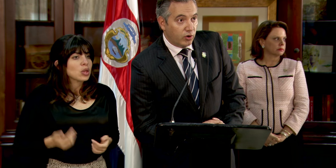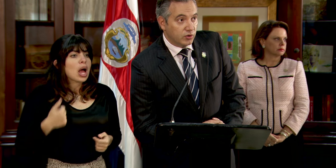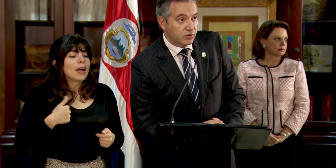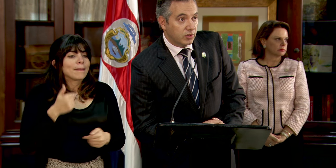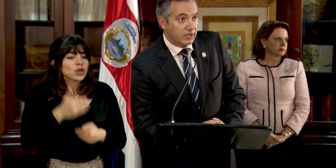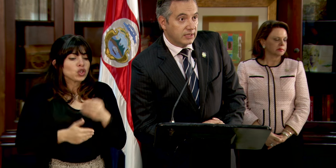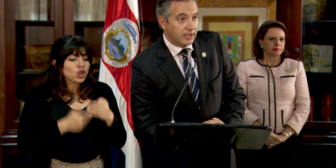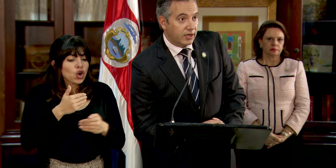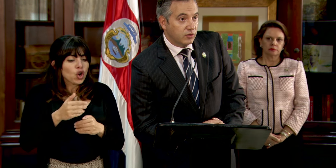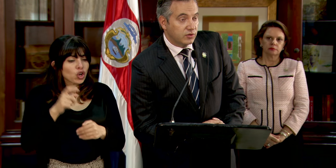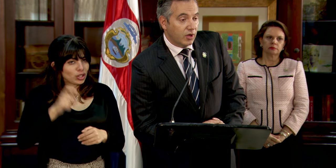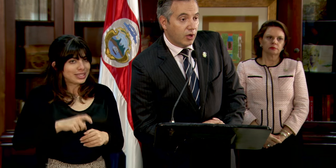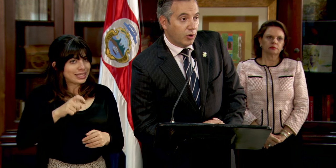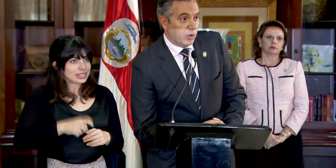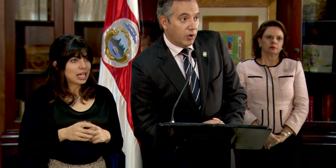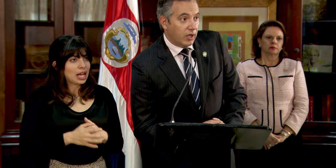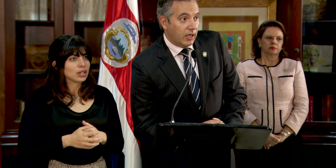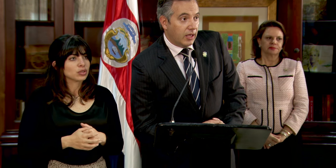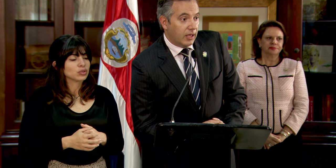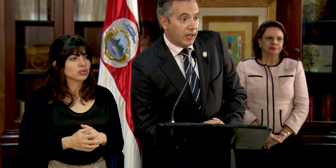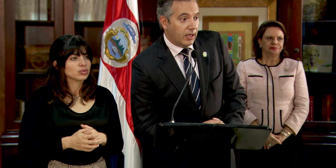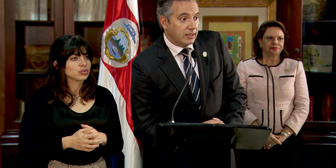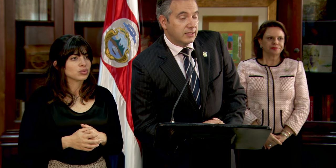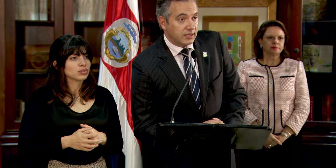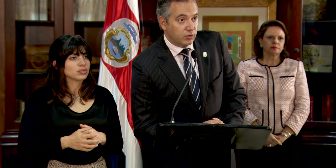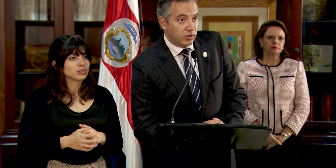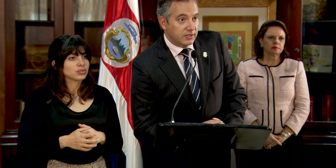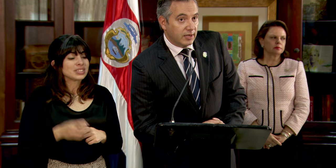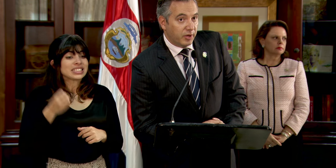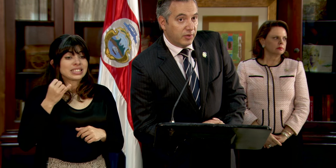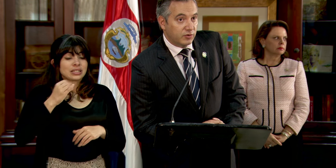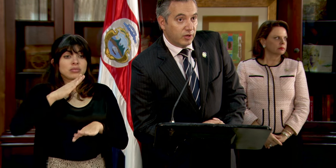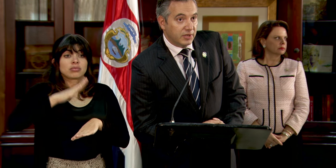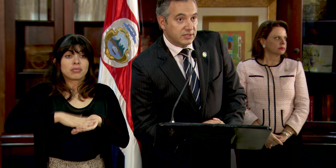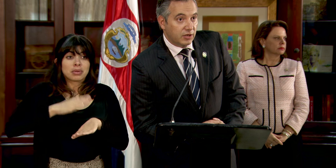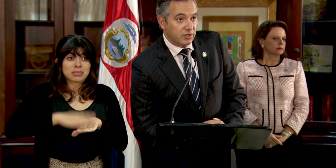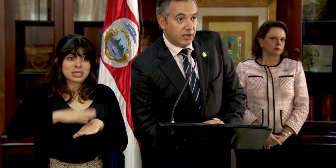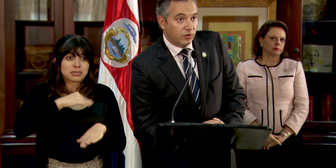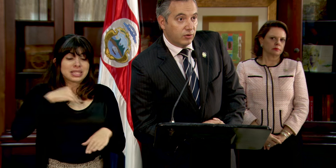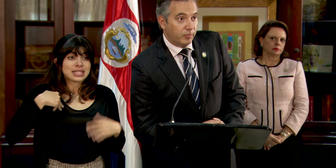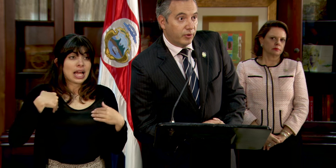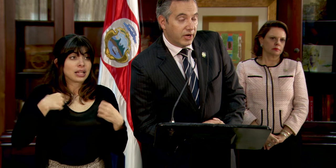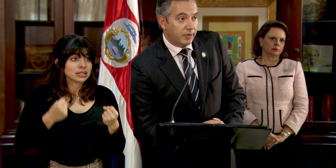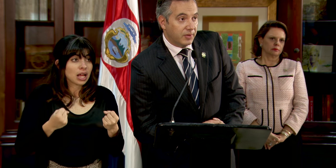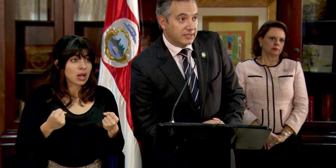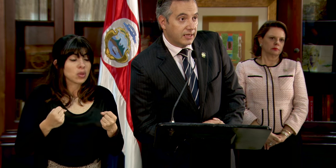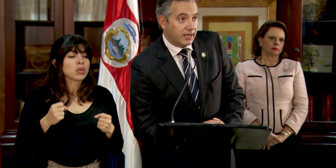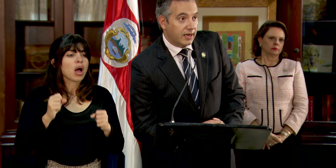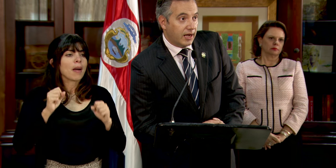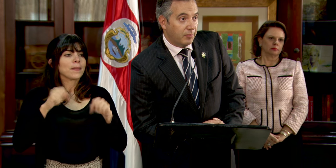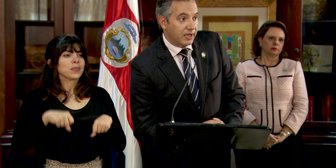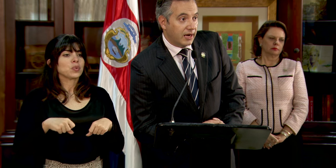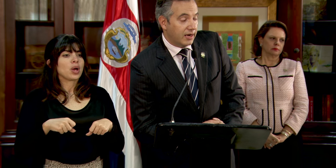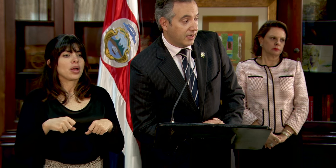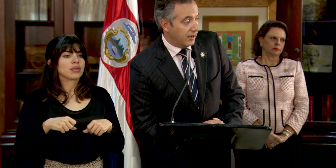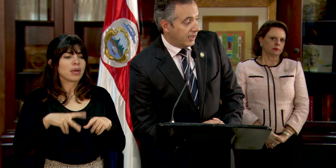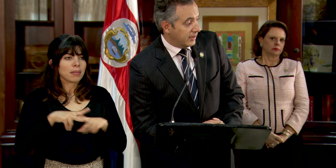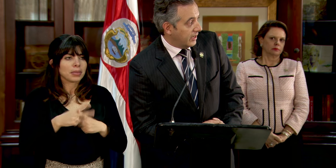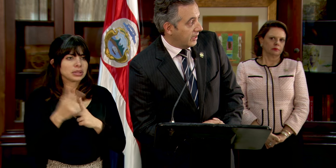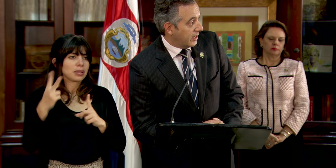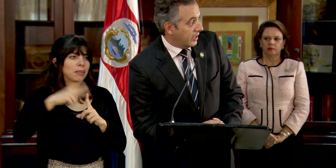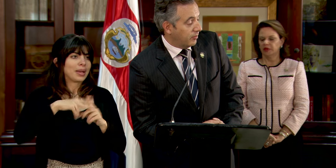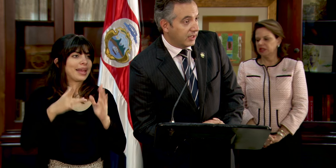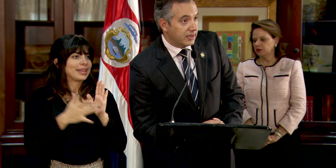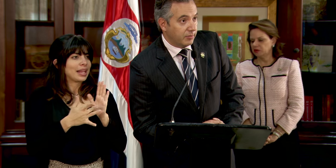protocolos necesarios, si se autoriza el permiso del Ministerio de Salud podrán empezar a aplicar